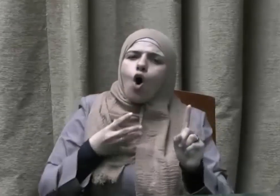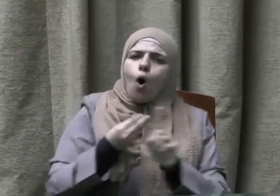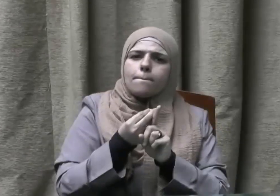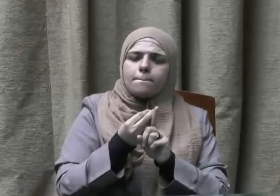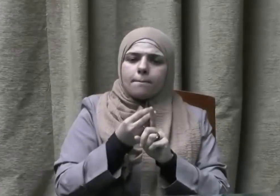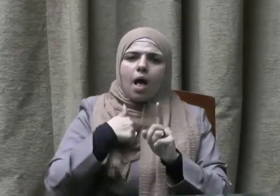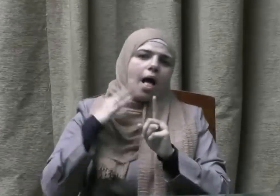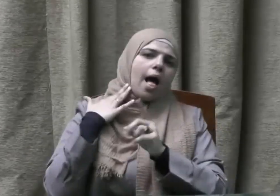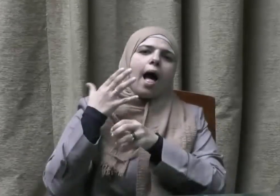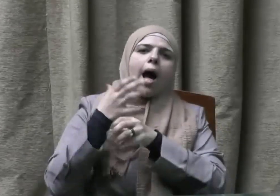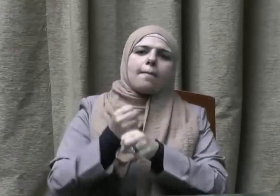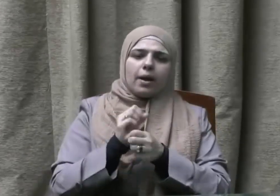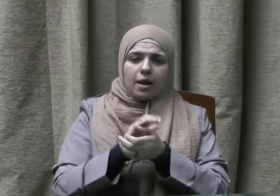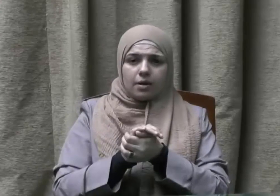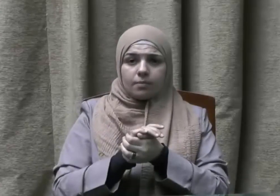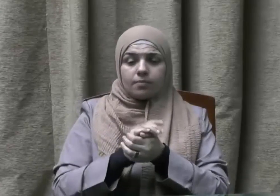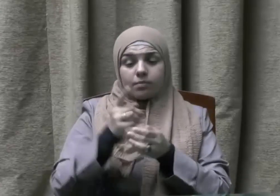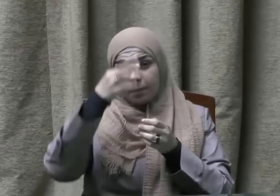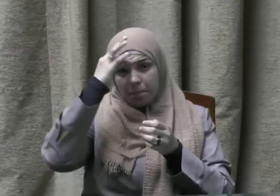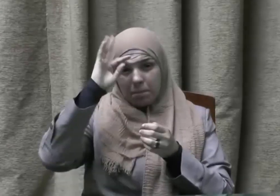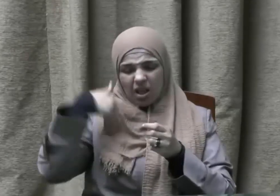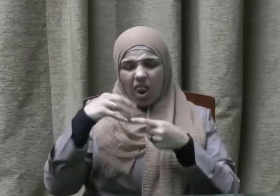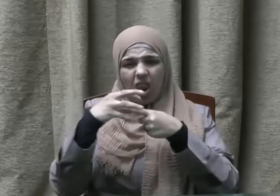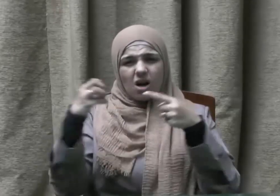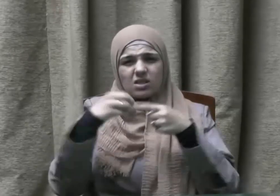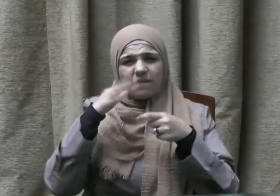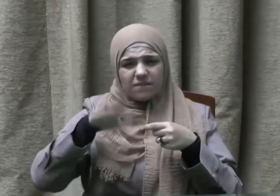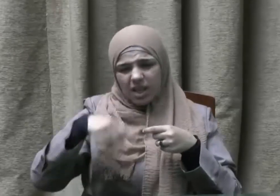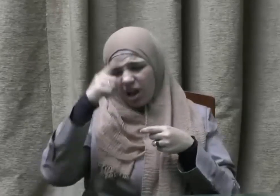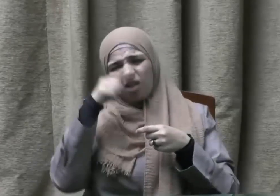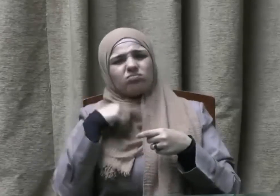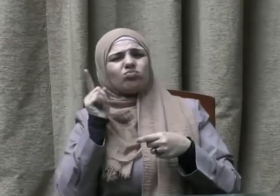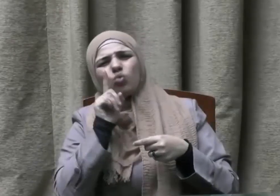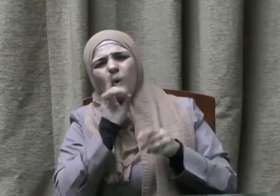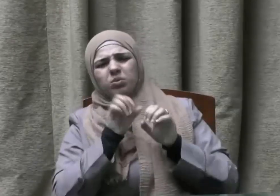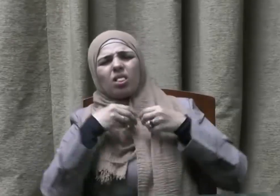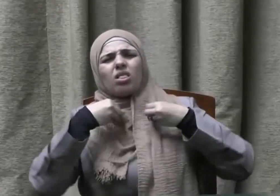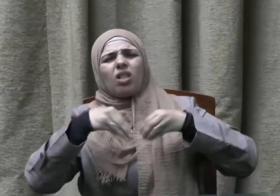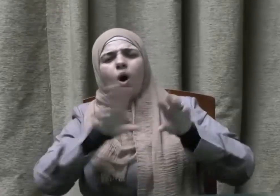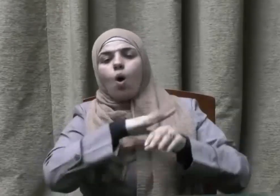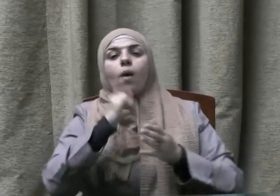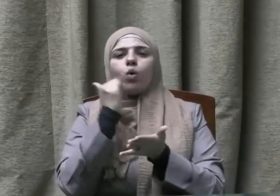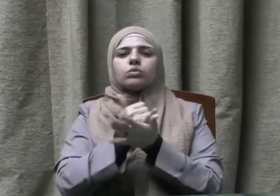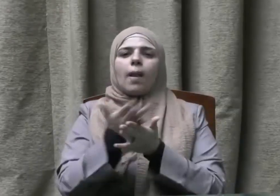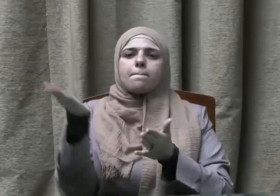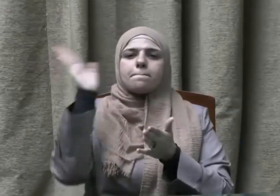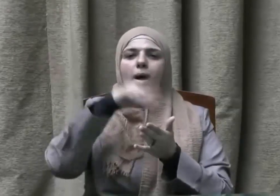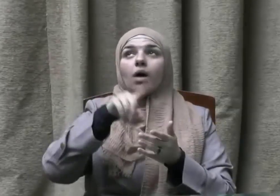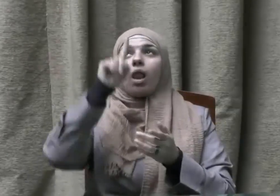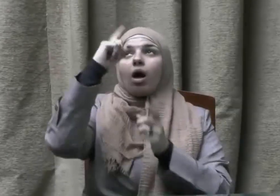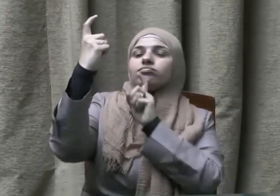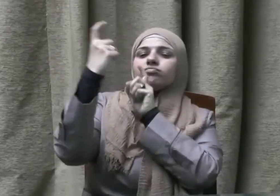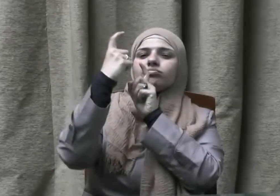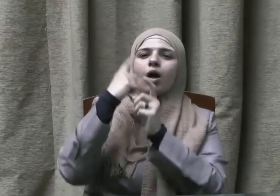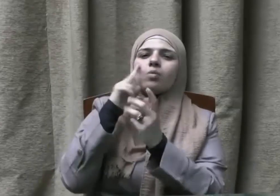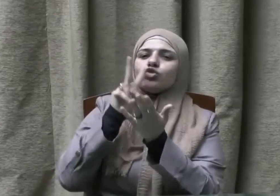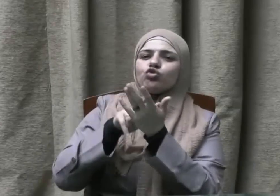على أن يؤدي كل فرد فيها دوره بحب وود وأمانة أما من